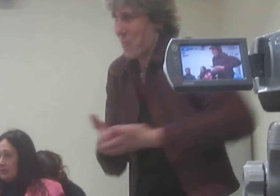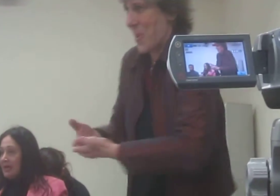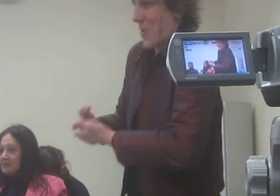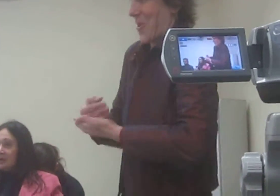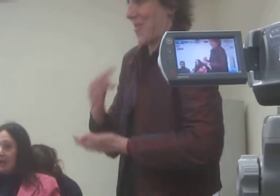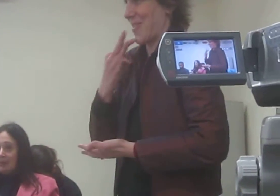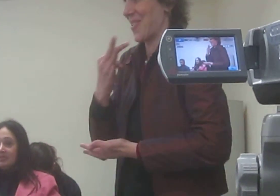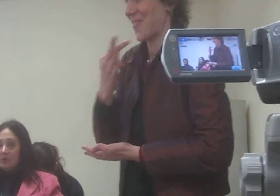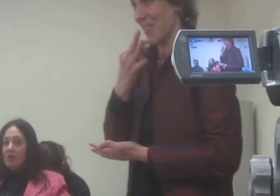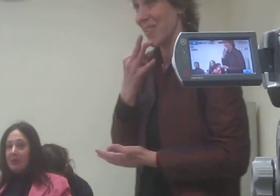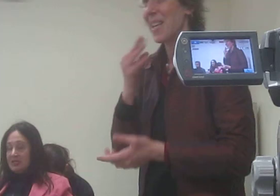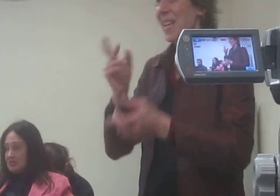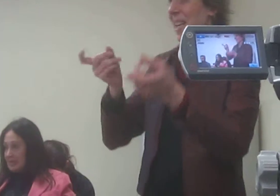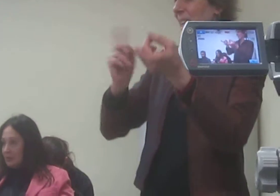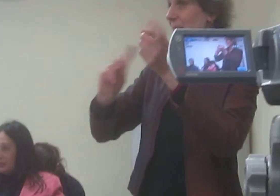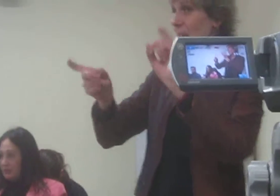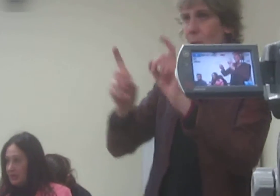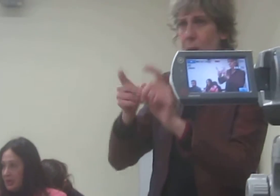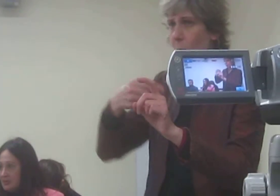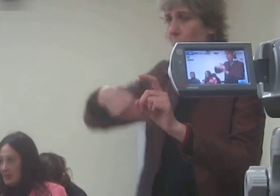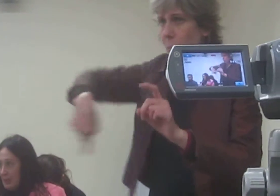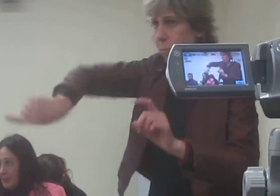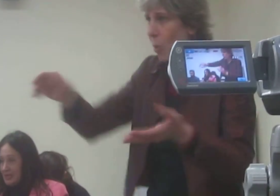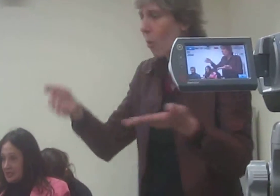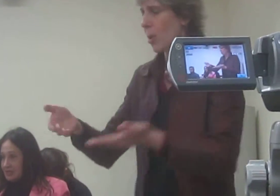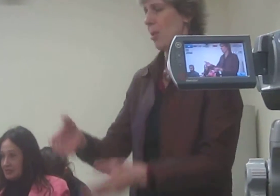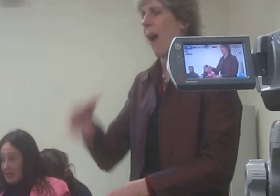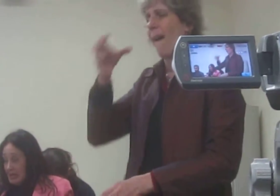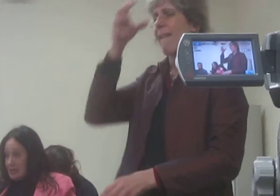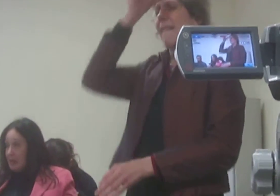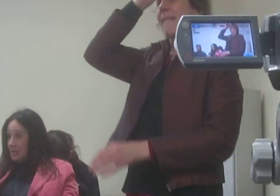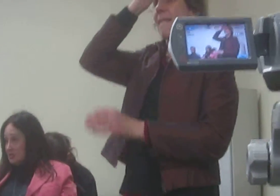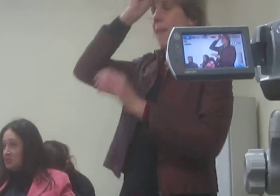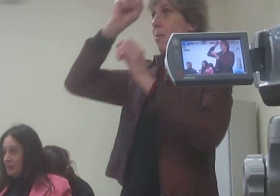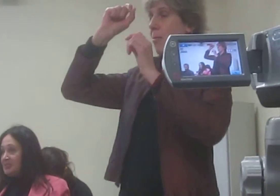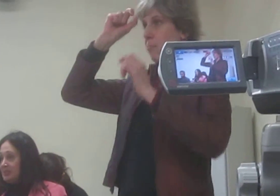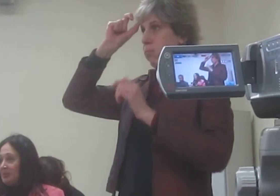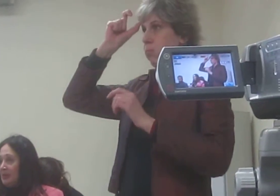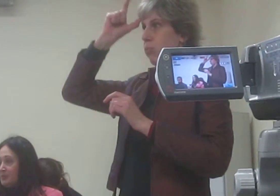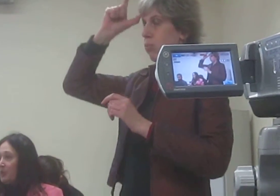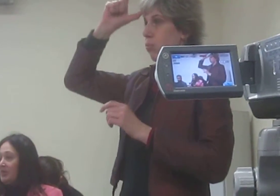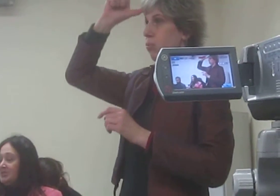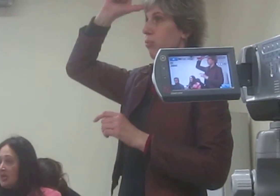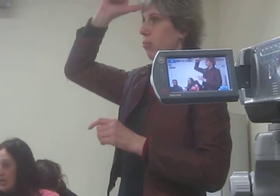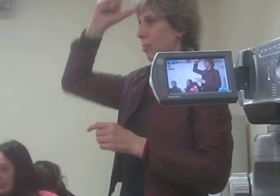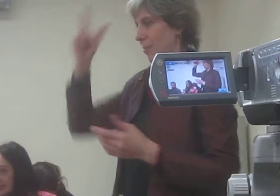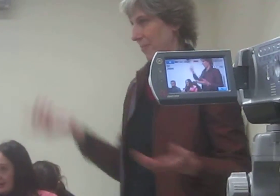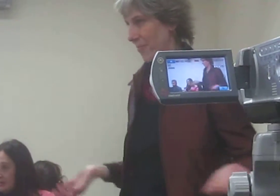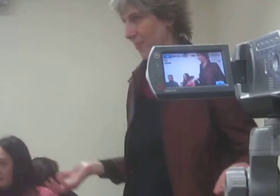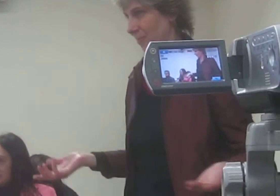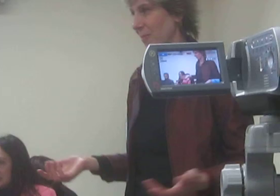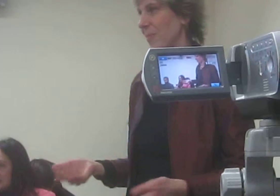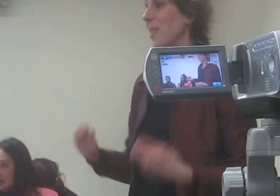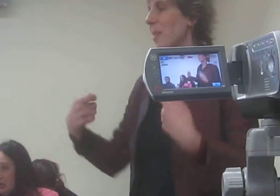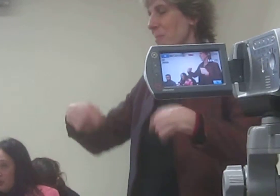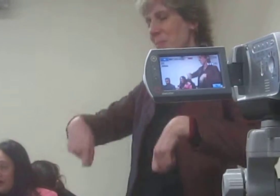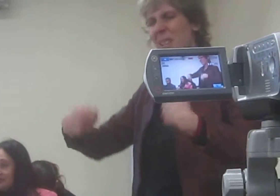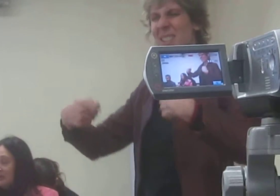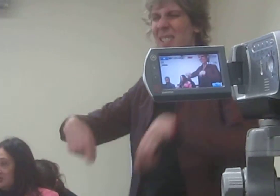dessas acaba sendo um aprendizado muito grande para a gente. E é o que a gente precisa mesmo, conhecer a realidade de vocês, quais são as